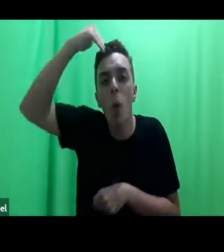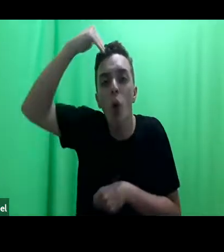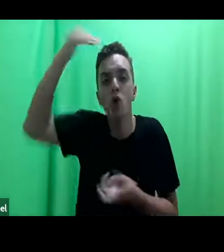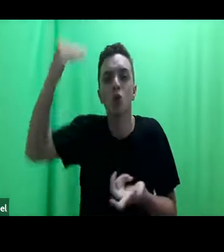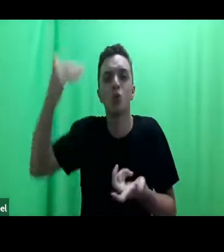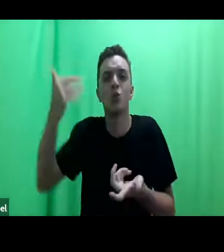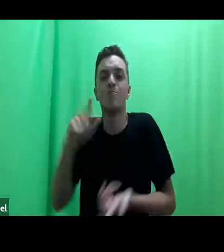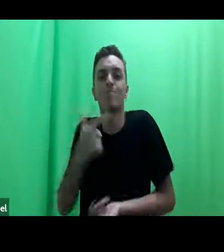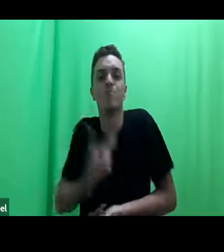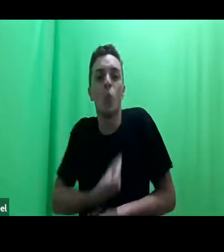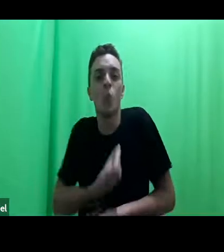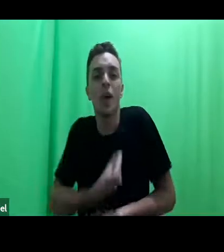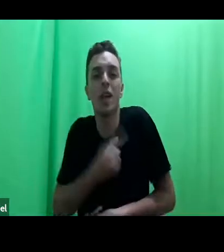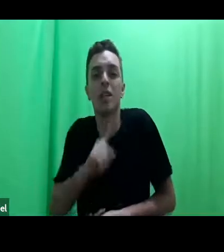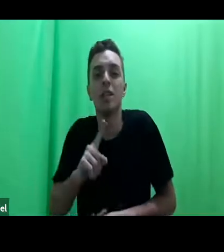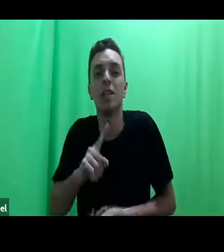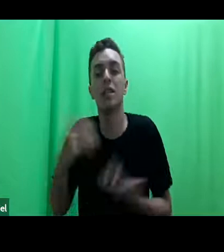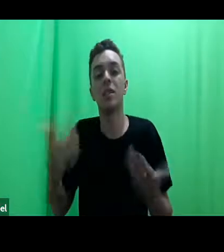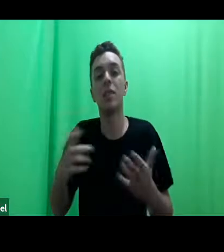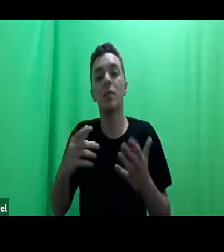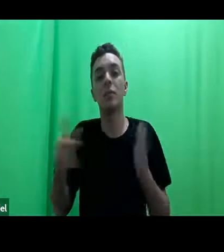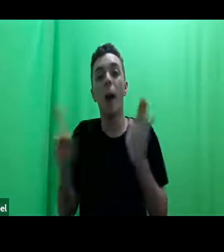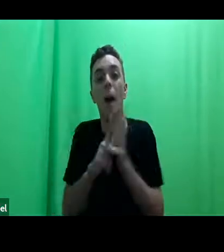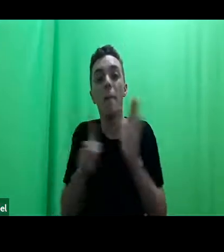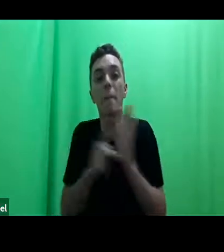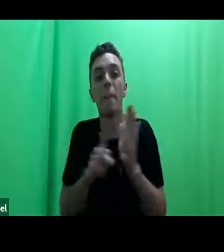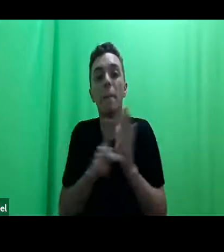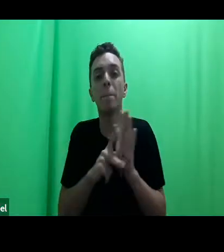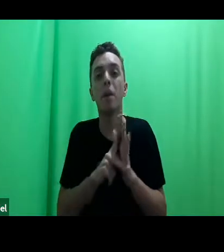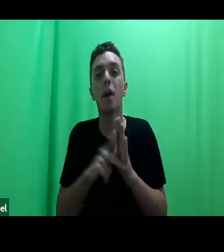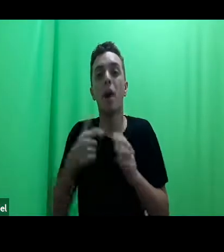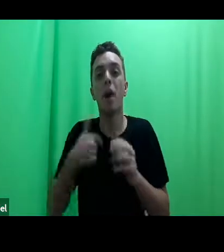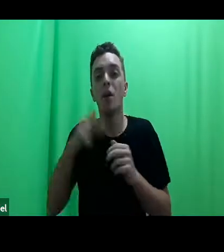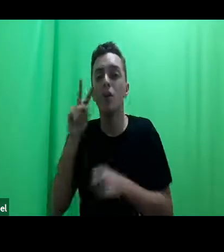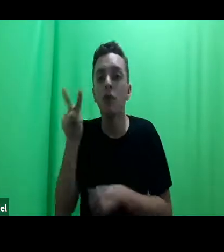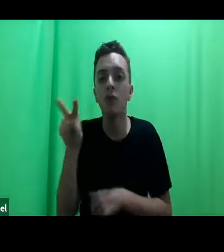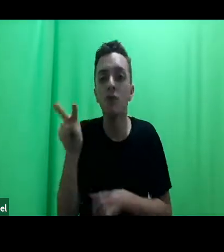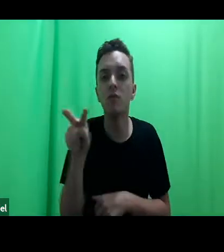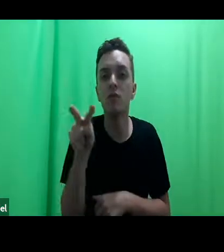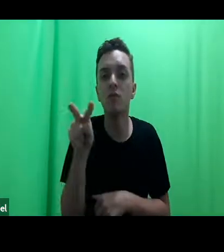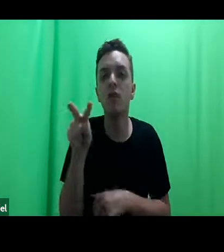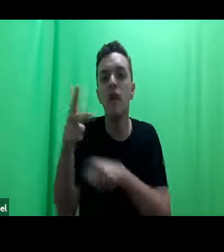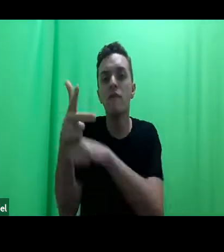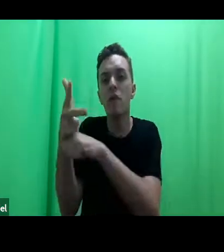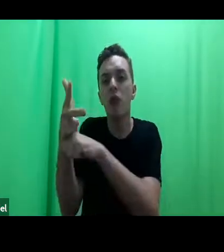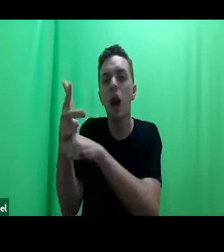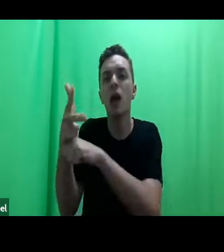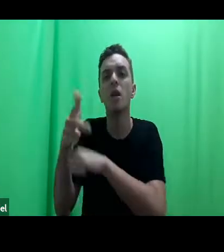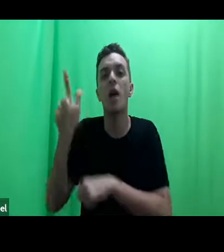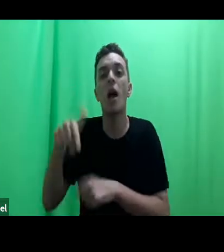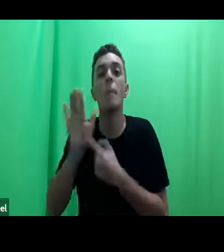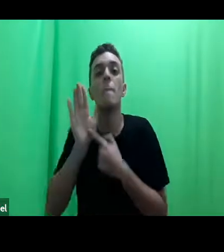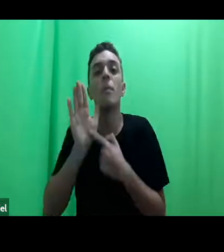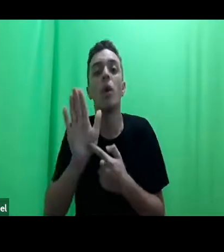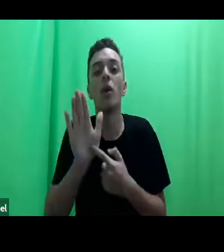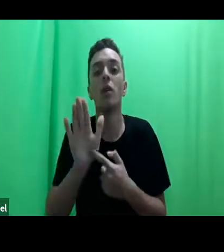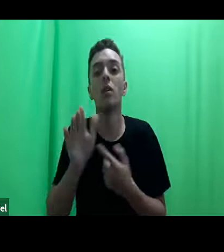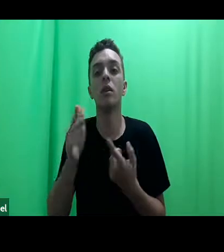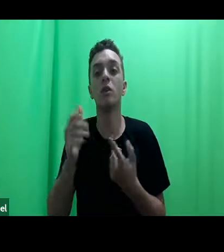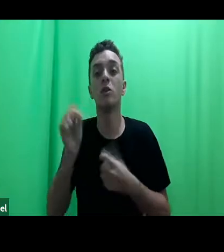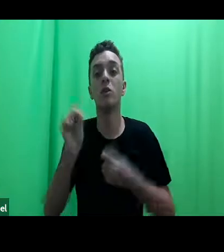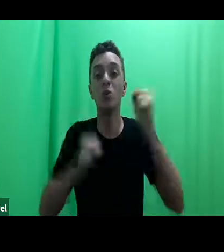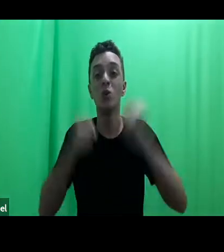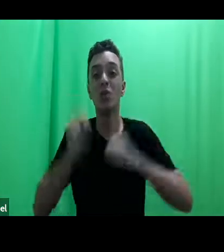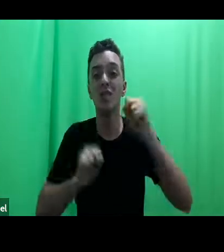a própria cena do julgamento, nós tivemos acesso à filmagem, ela mostra um sistema de